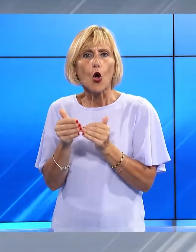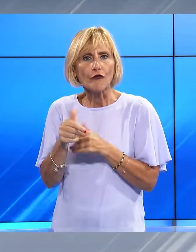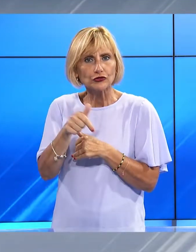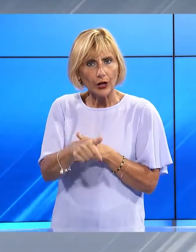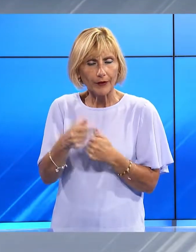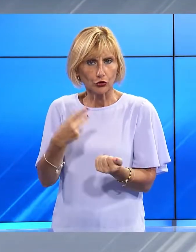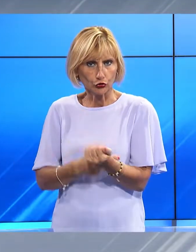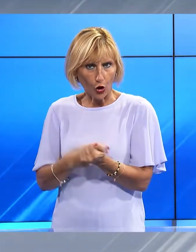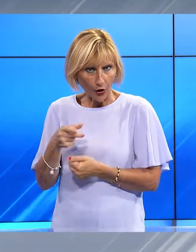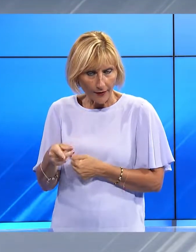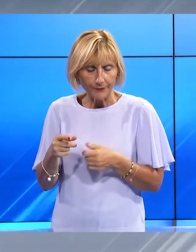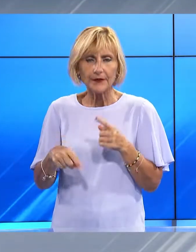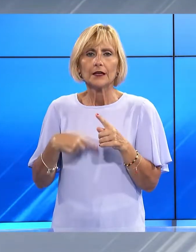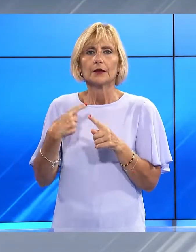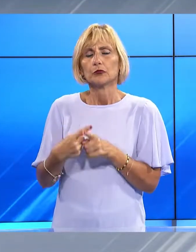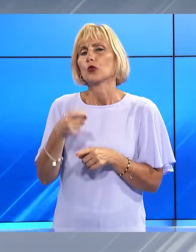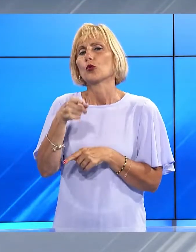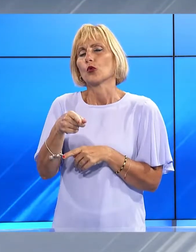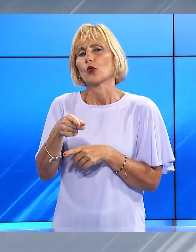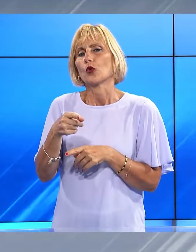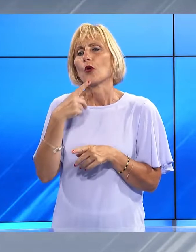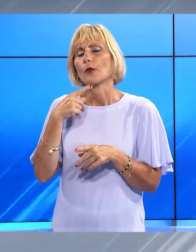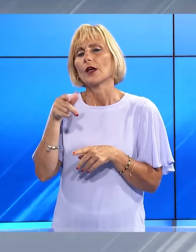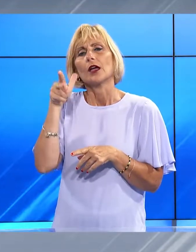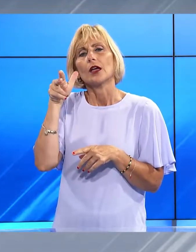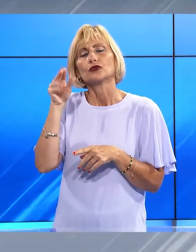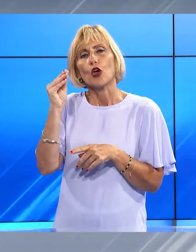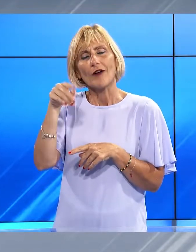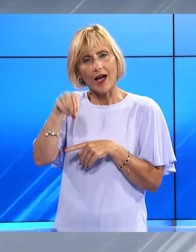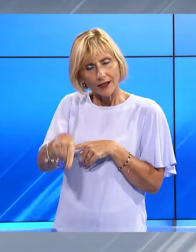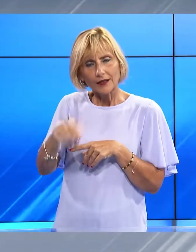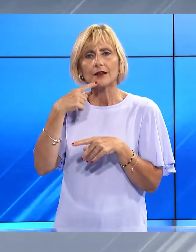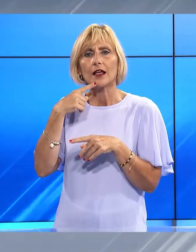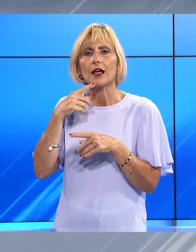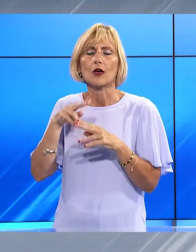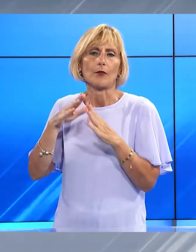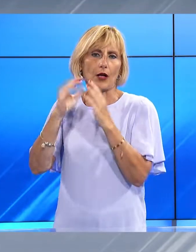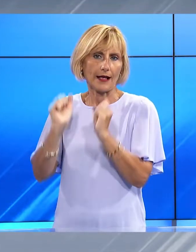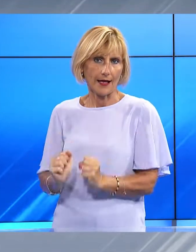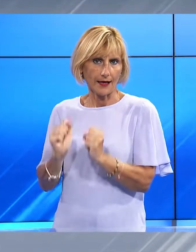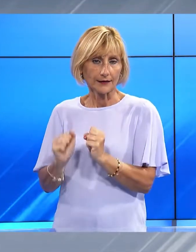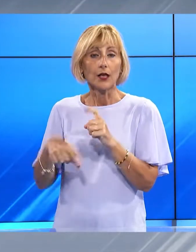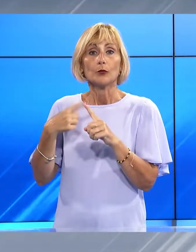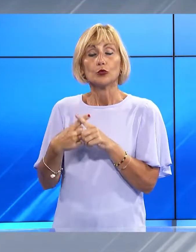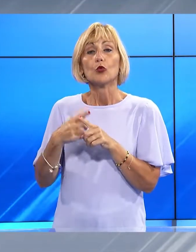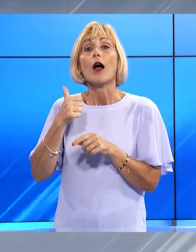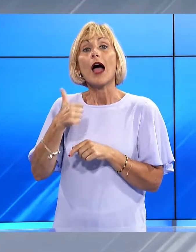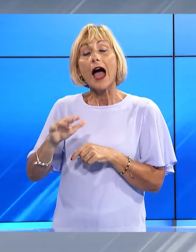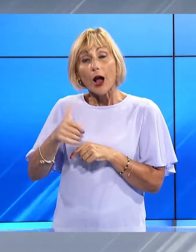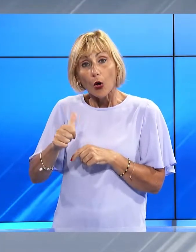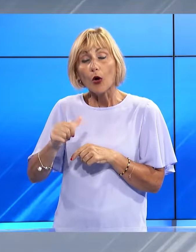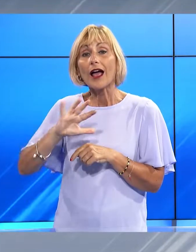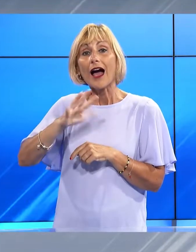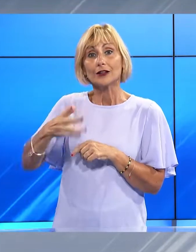provincia e il divieto di lasciare la propria abitazione in orario notturno. Ci sono poi due complici, giovanissimi, anche loro ventenni,